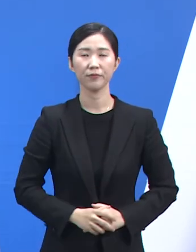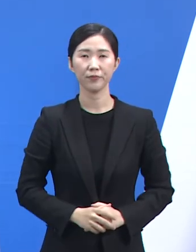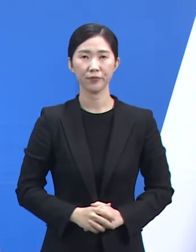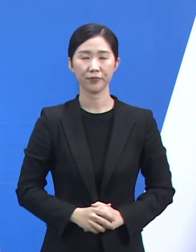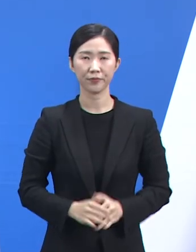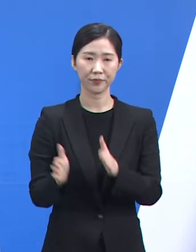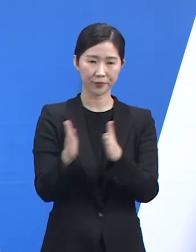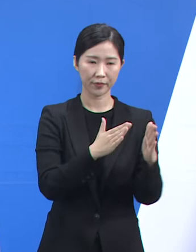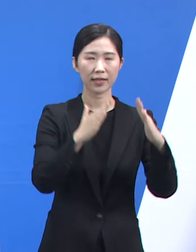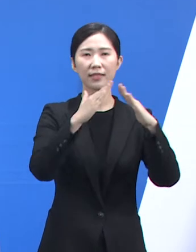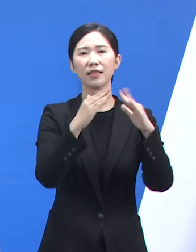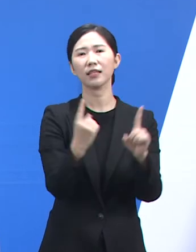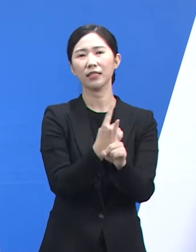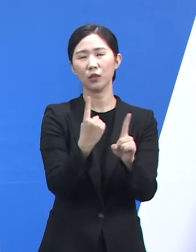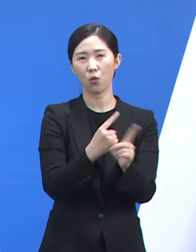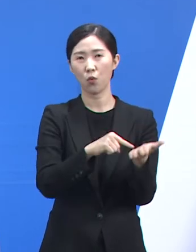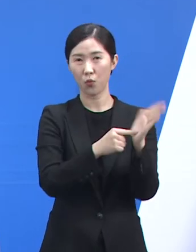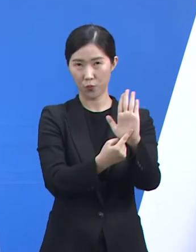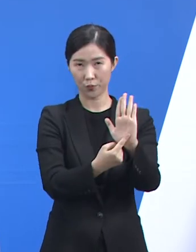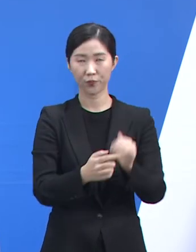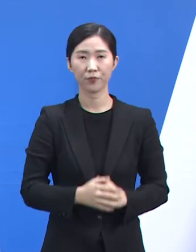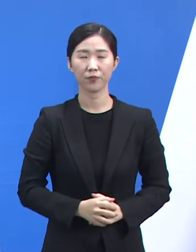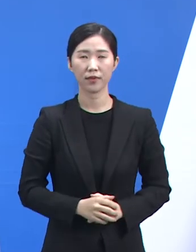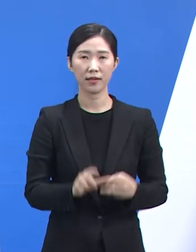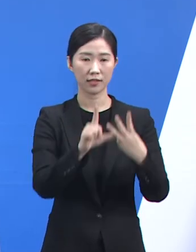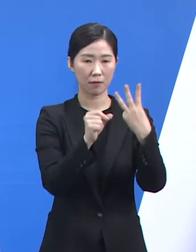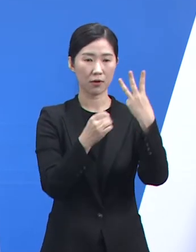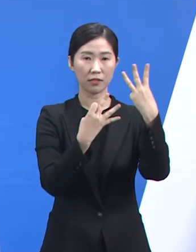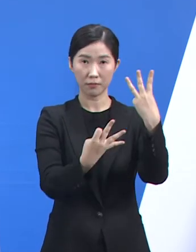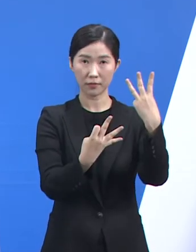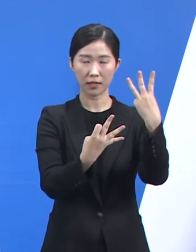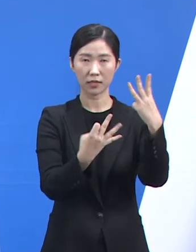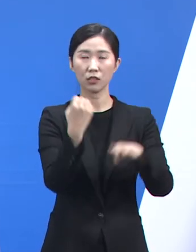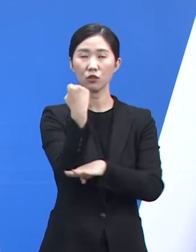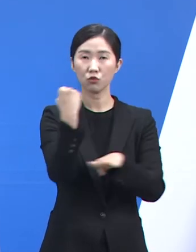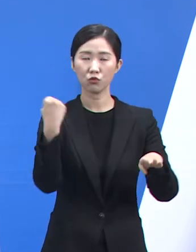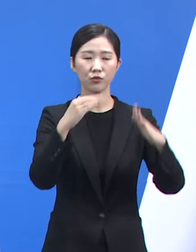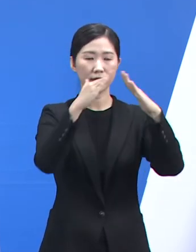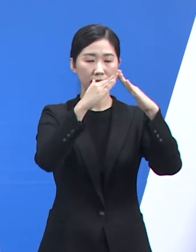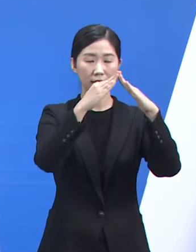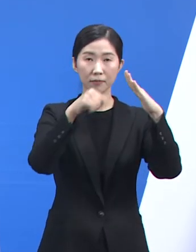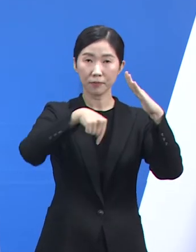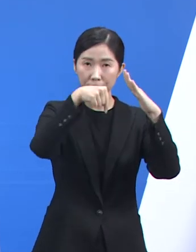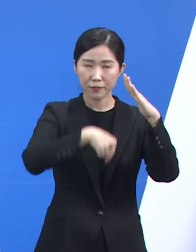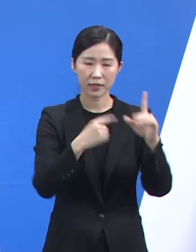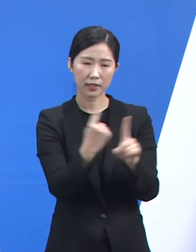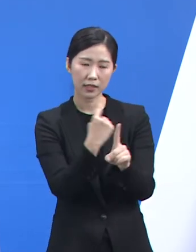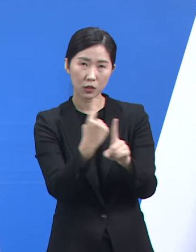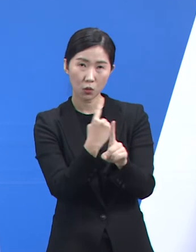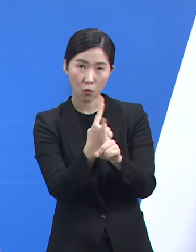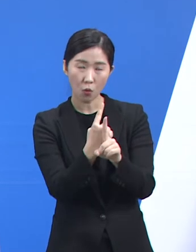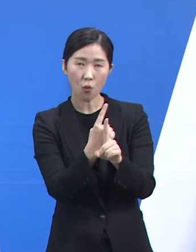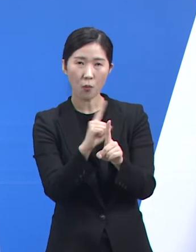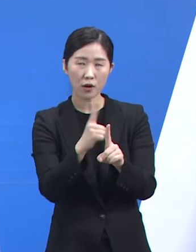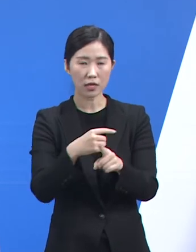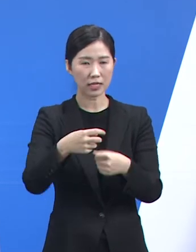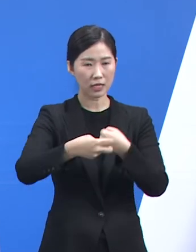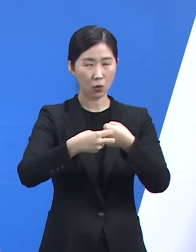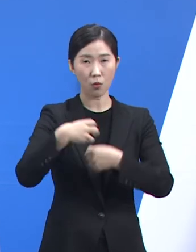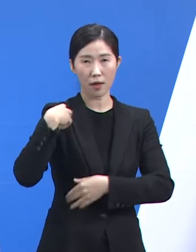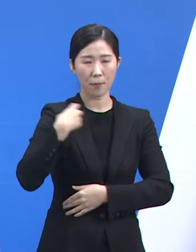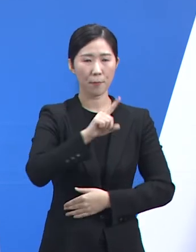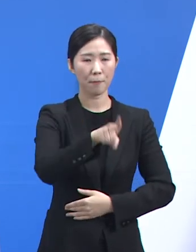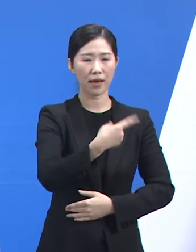다음은 재택치료 운영 현황입니다. 3월 14일 18시 기준 도내 재택치료 관리 오류기관은 133개소,